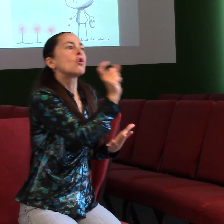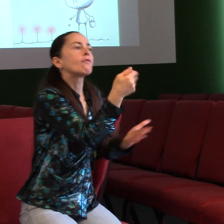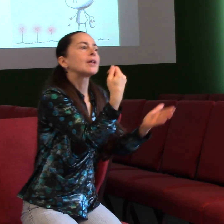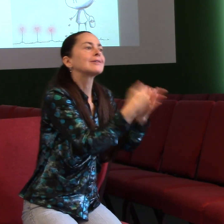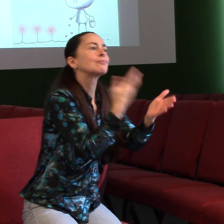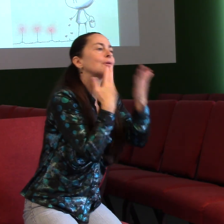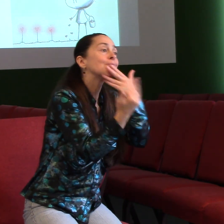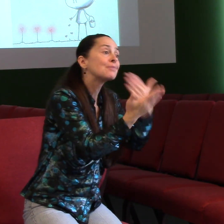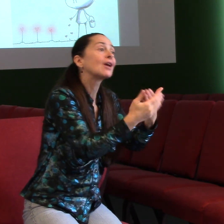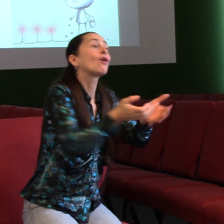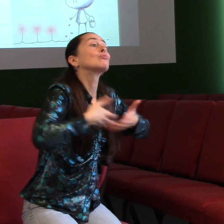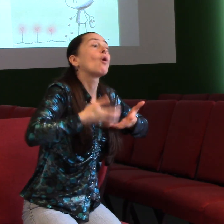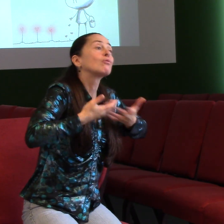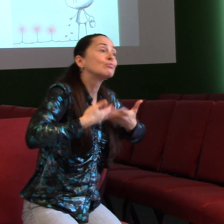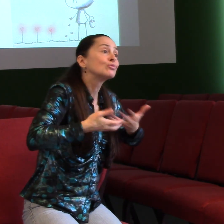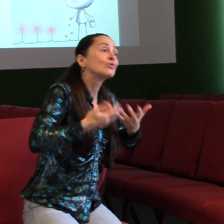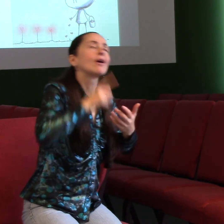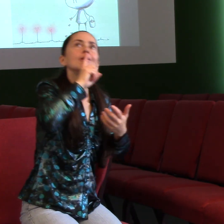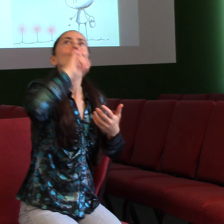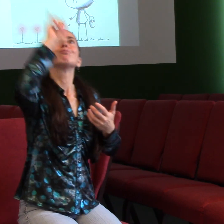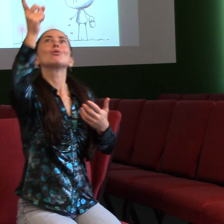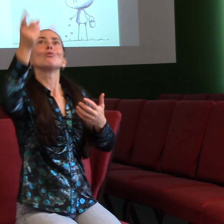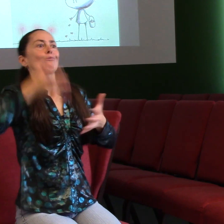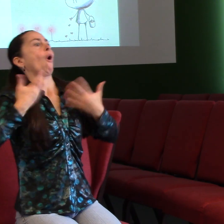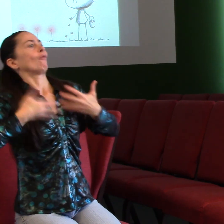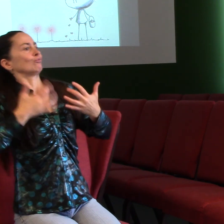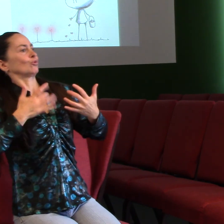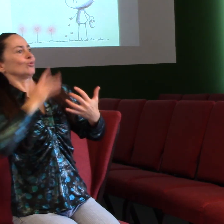pozbůzení zahrnuje každý den, když si vezmete do ruky Biblii. Abychom byli...